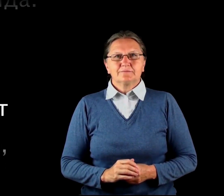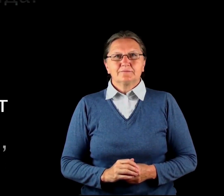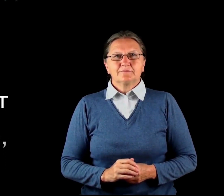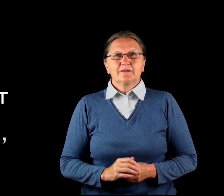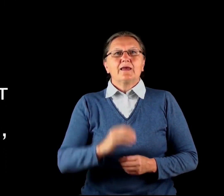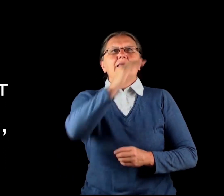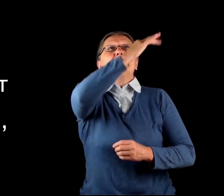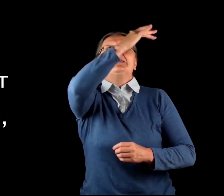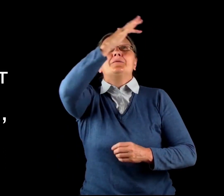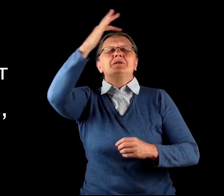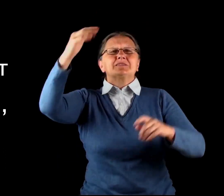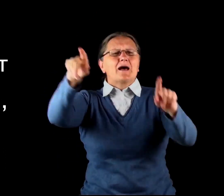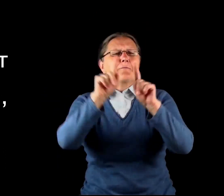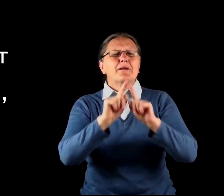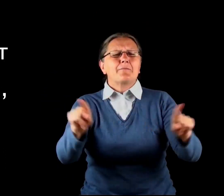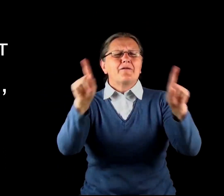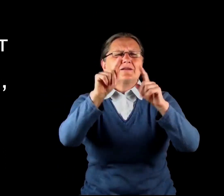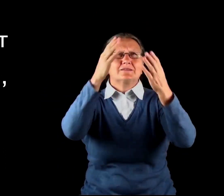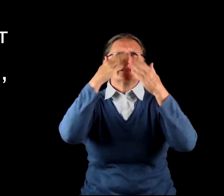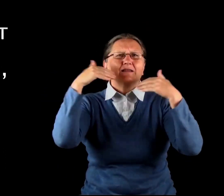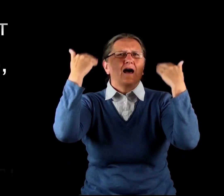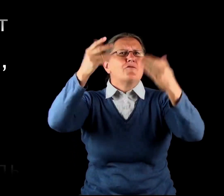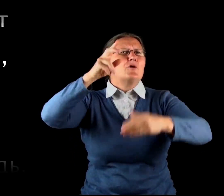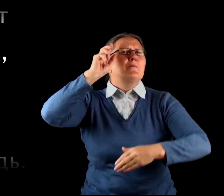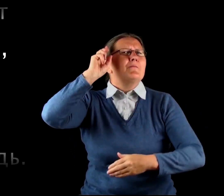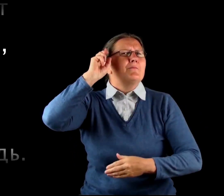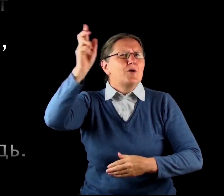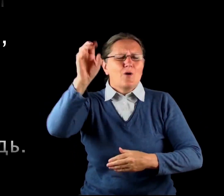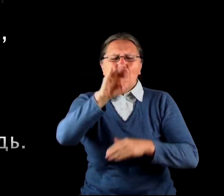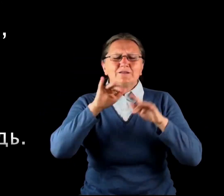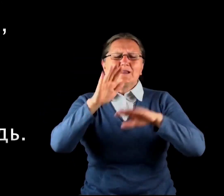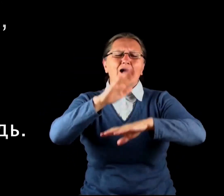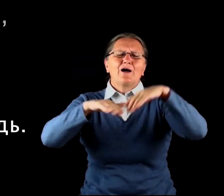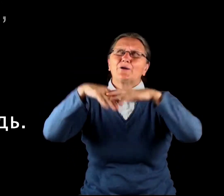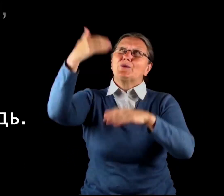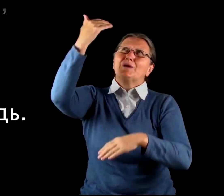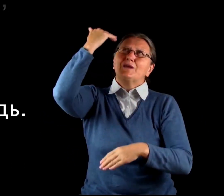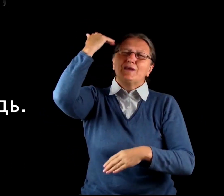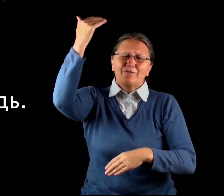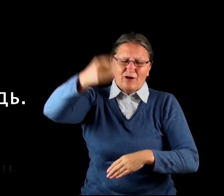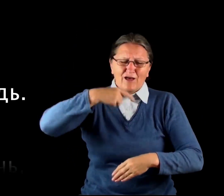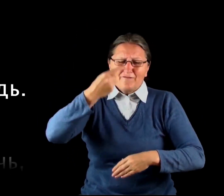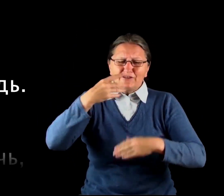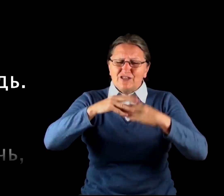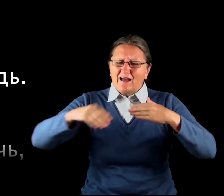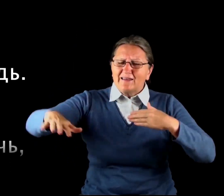Небеса проповедуют славу Божию, И о делах рук Его вещает